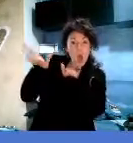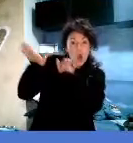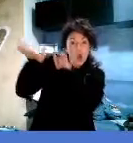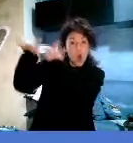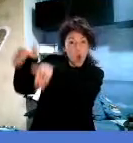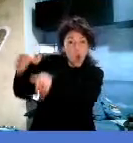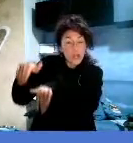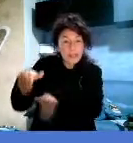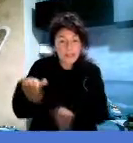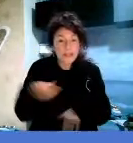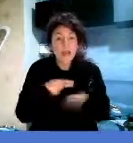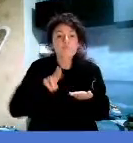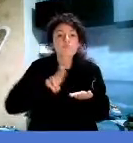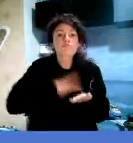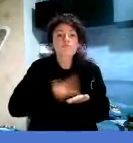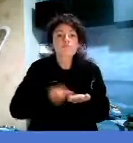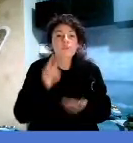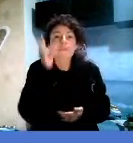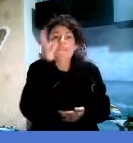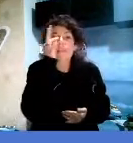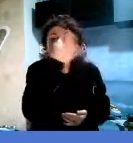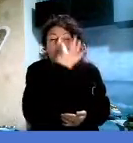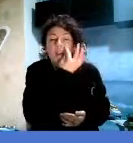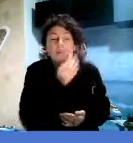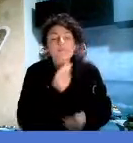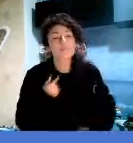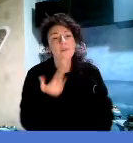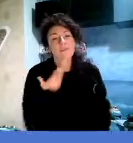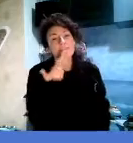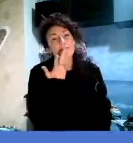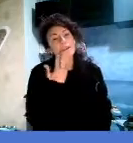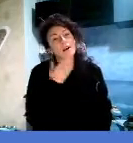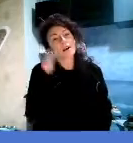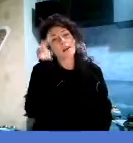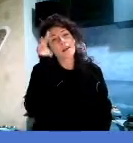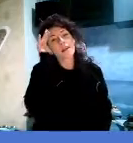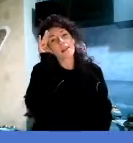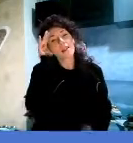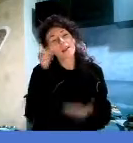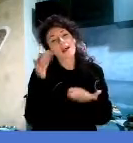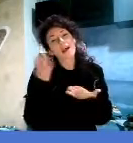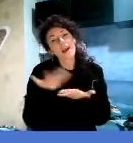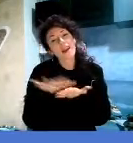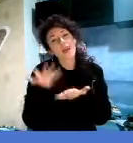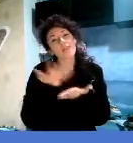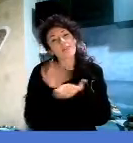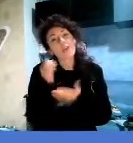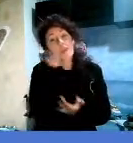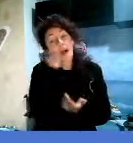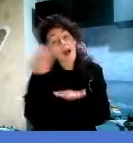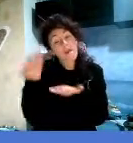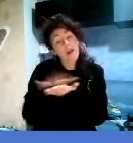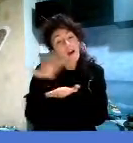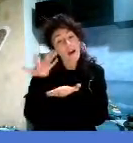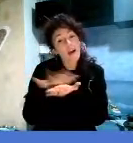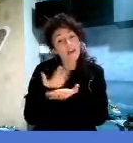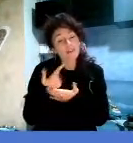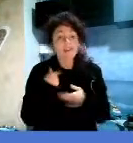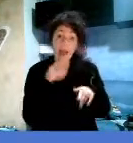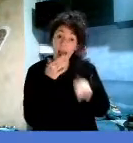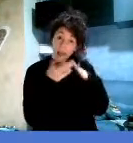che mi racconta la mia mamma. A casa mi prendo cura delle piante sul balcone perché amo